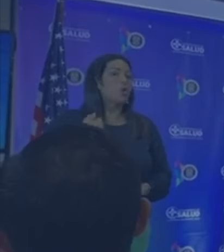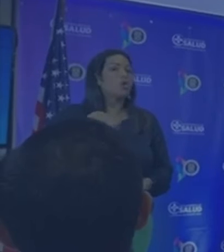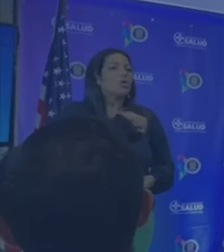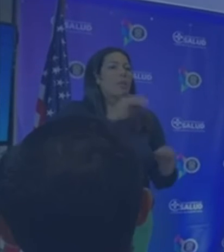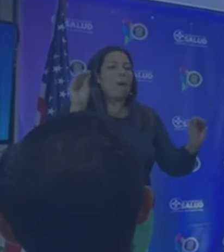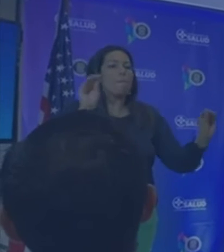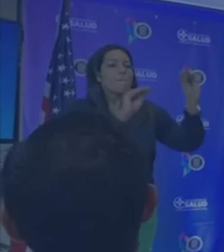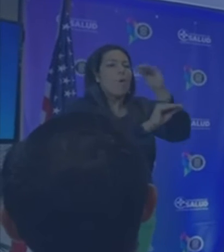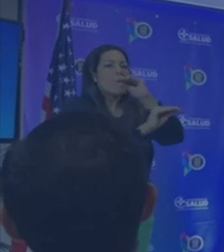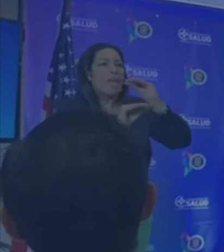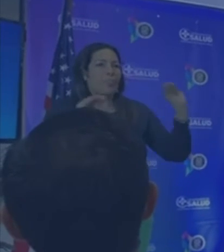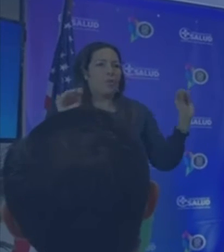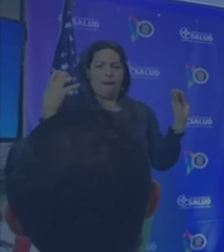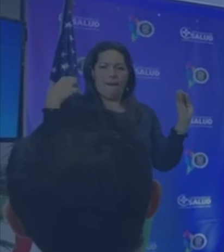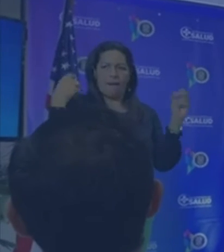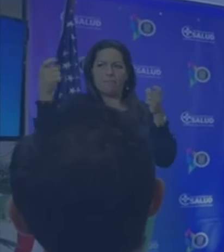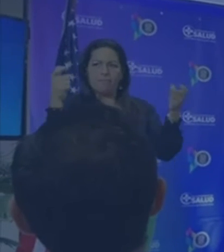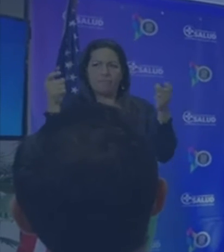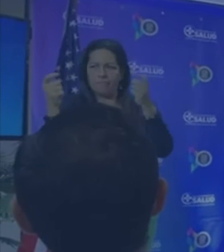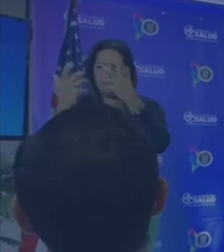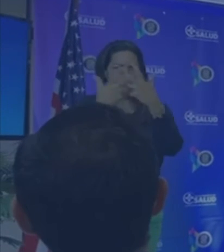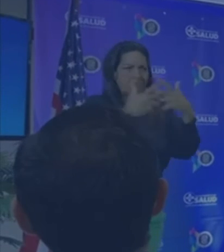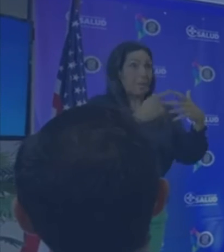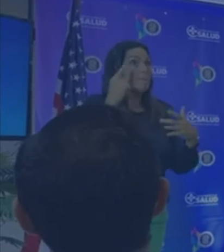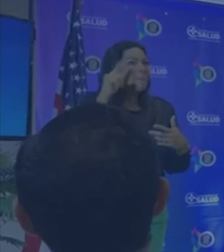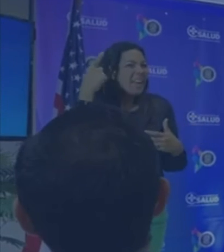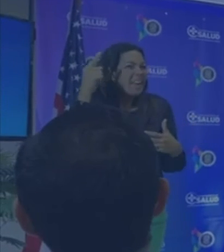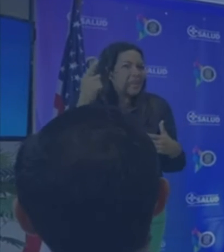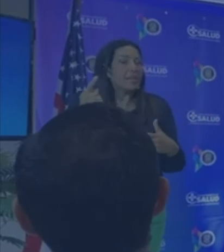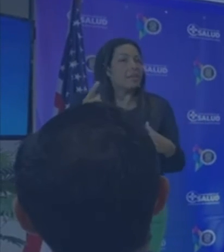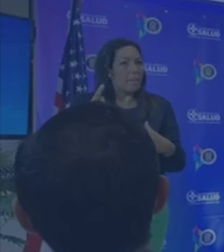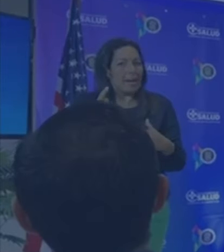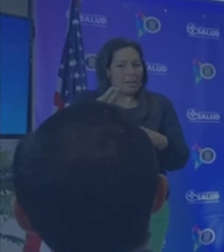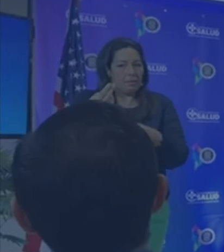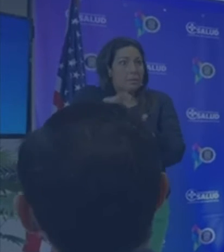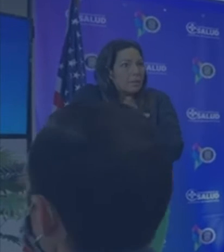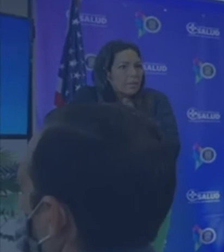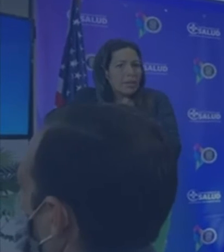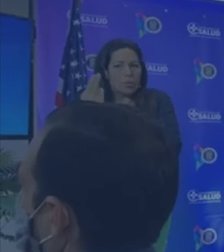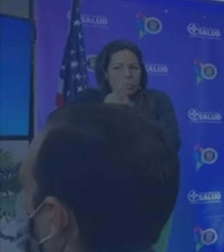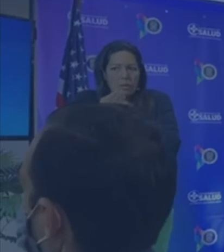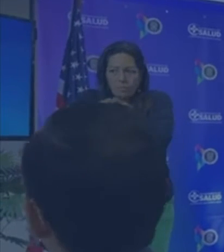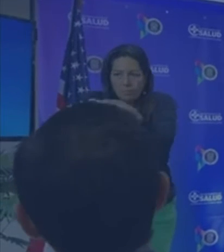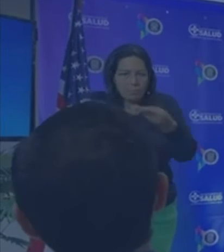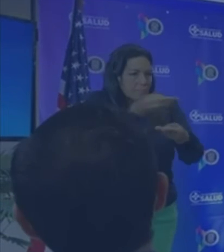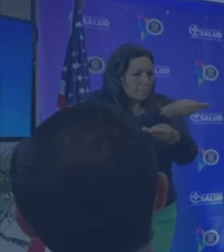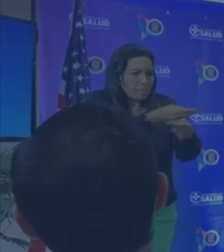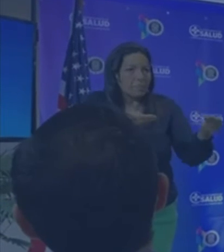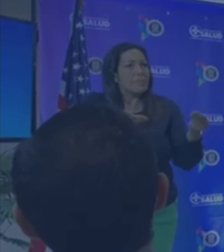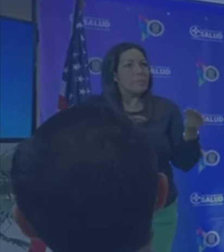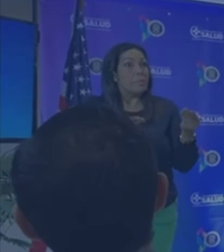monitoreo, yo entiendo que hay que fortalecer el área de la vacunación, yo creo que hay que fortalecer el área